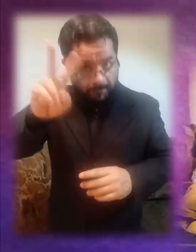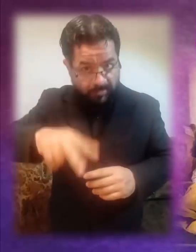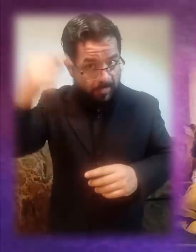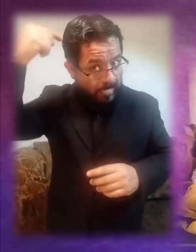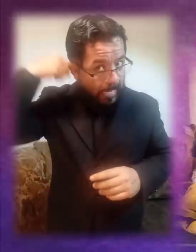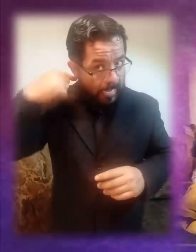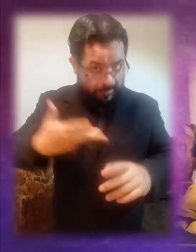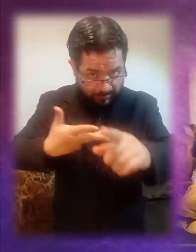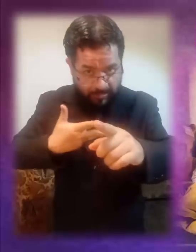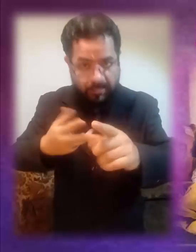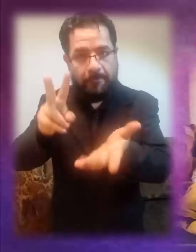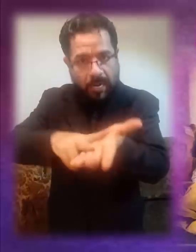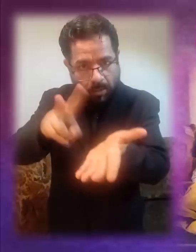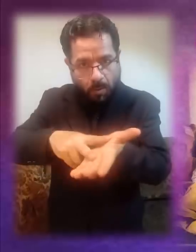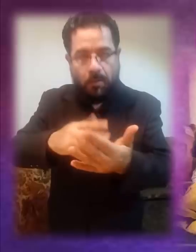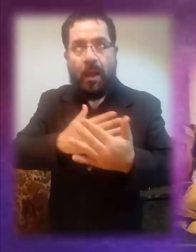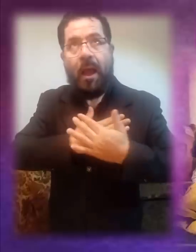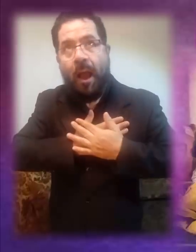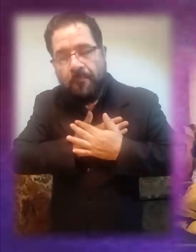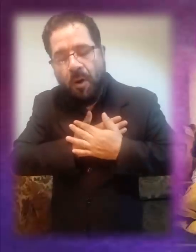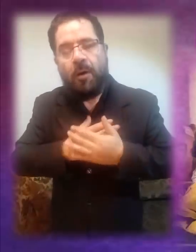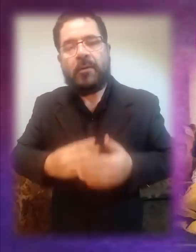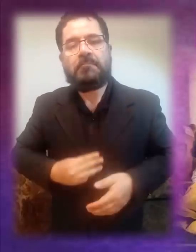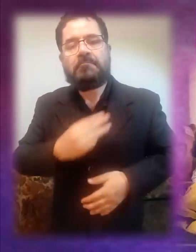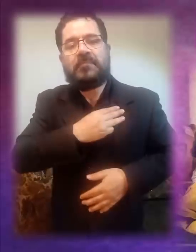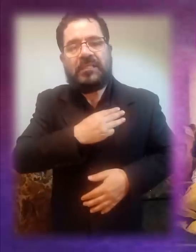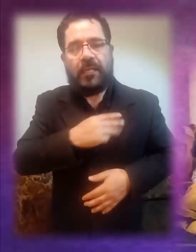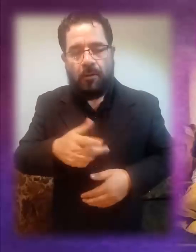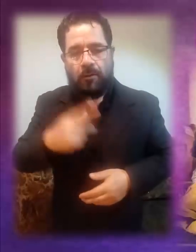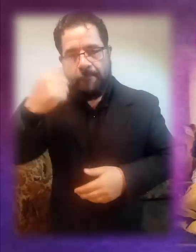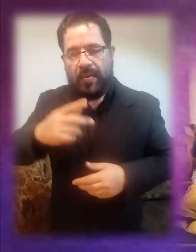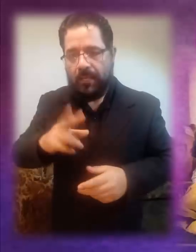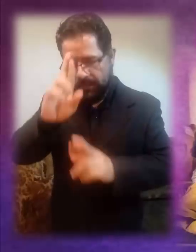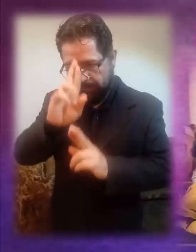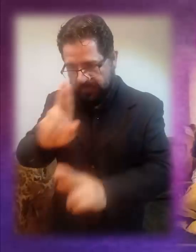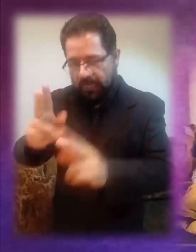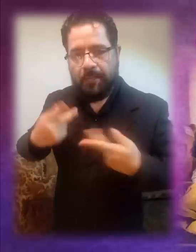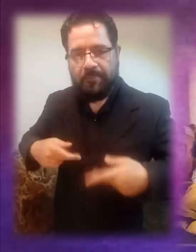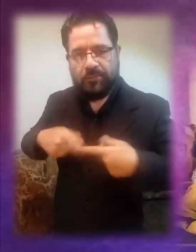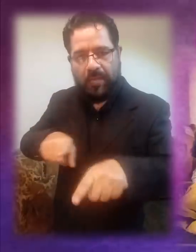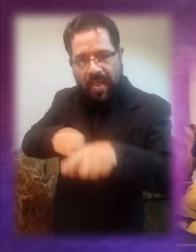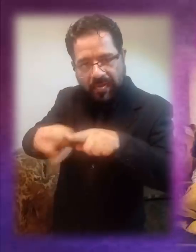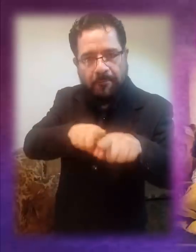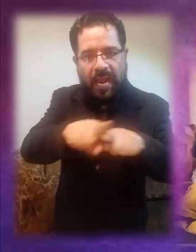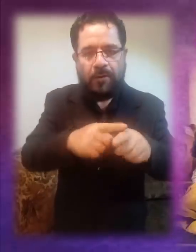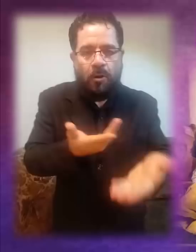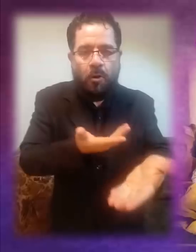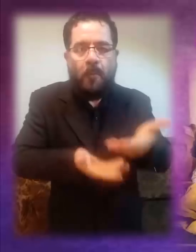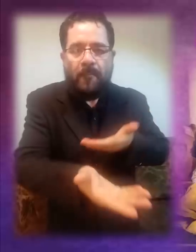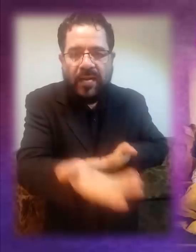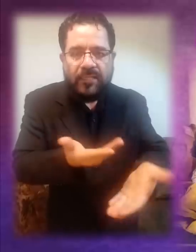donde los valores son su amor y su misericordia, donde se acoge al hermano para